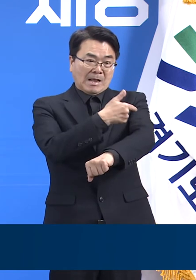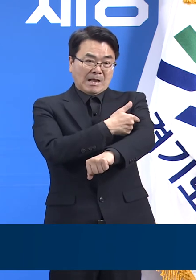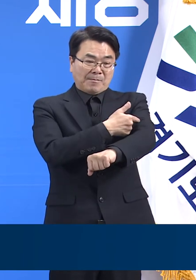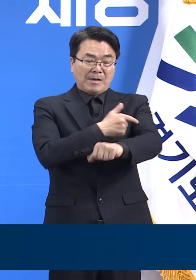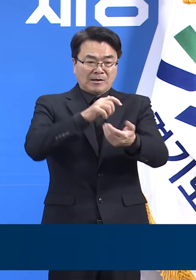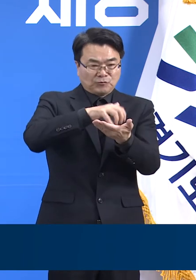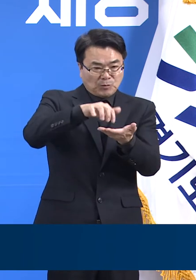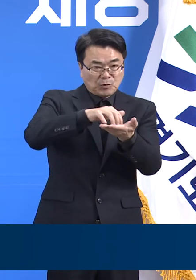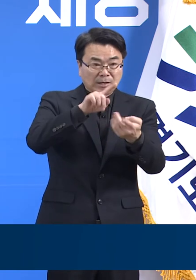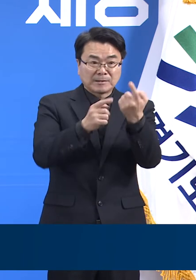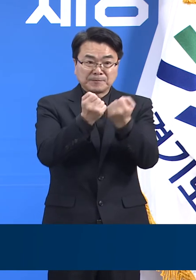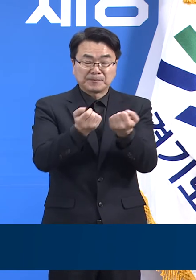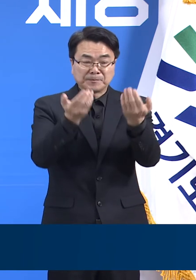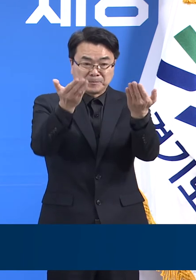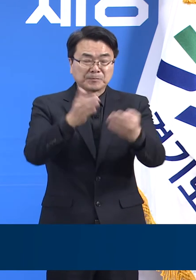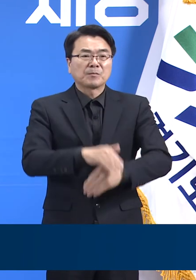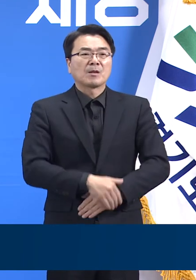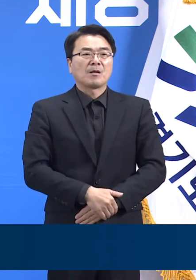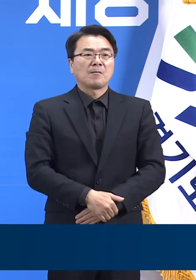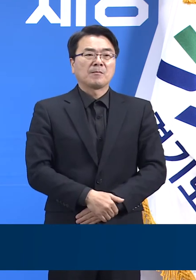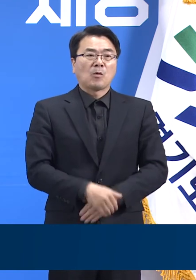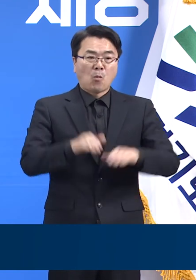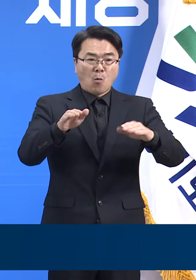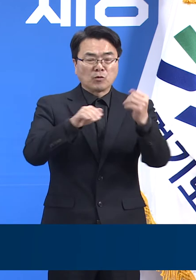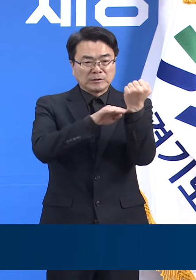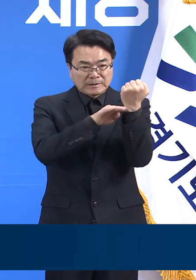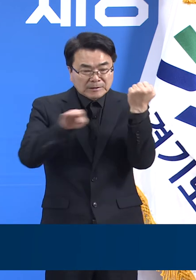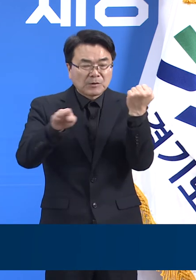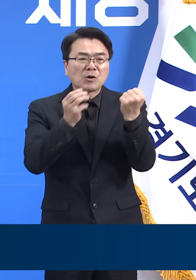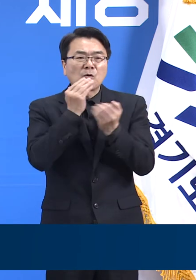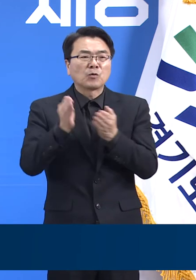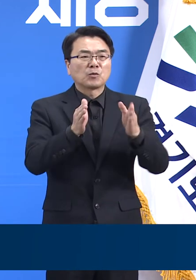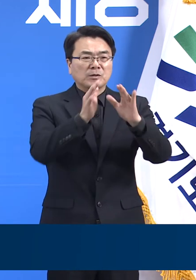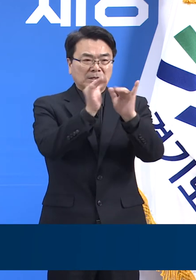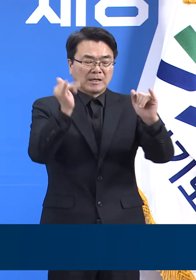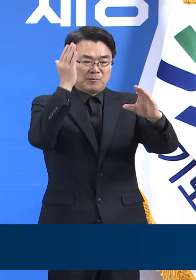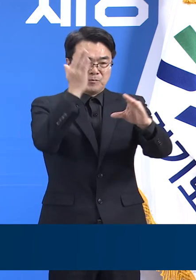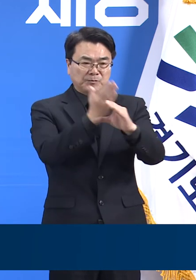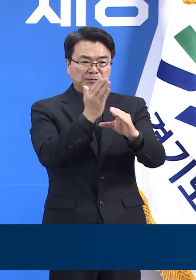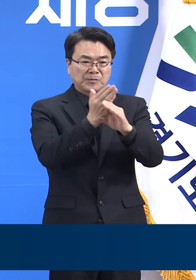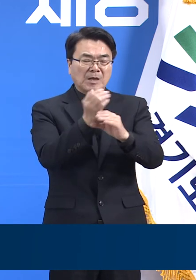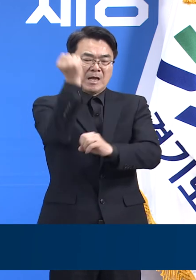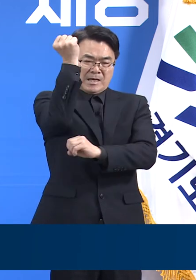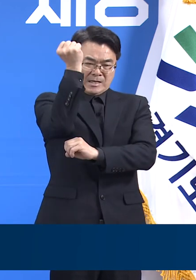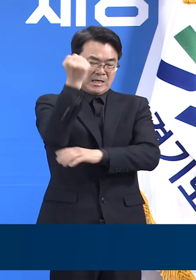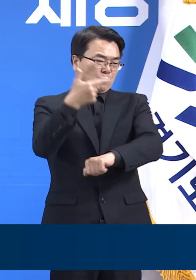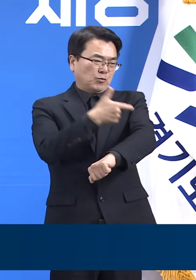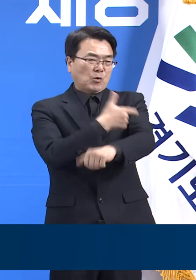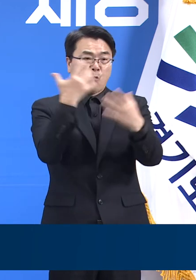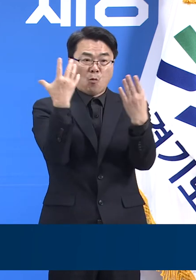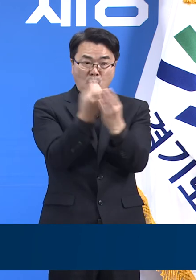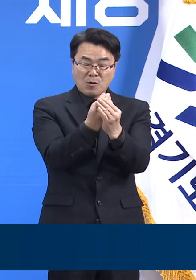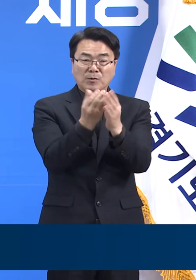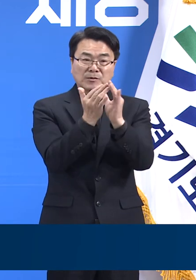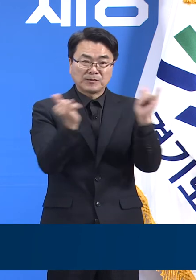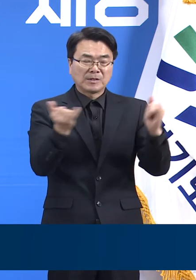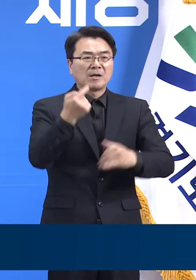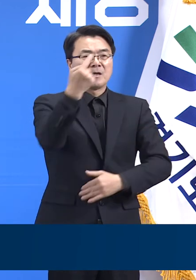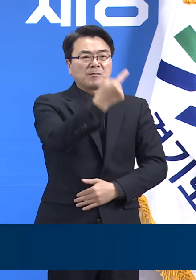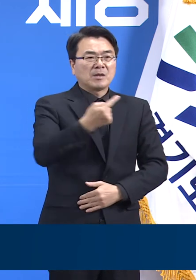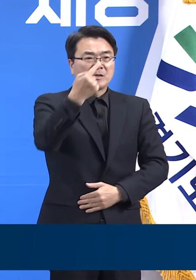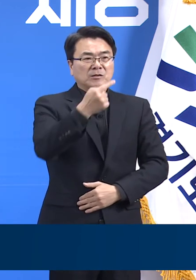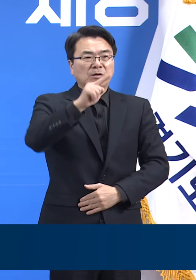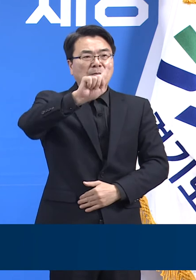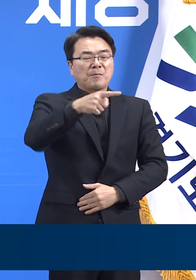12월 28일 0시 기준 경기도민 가운데 코로나19 기본접종을 완료한 사람은 총 1